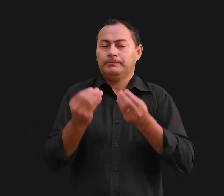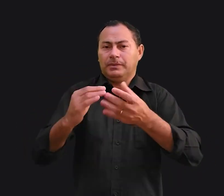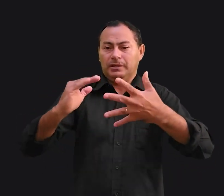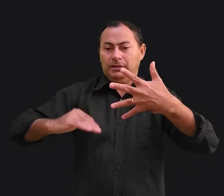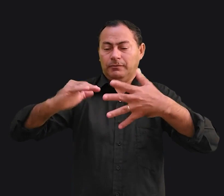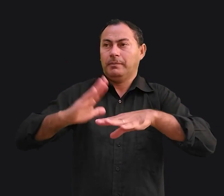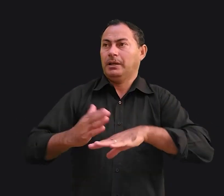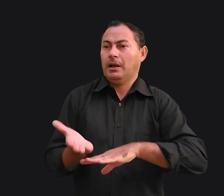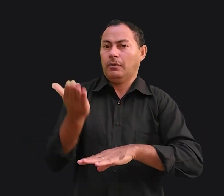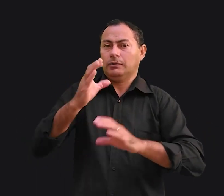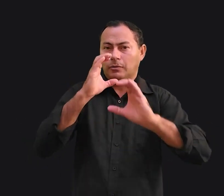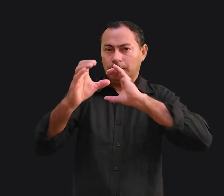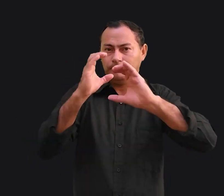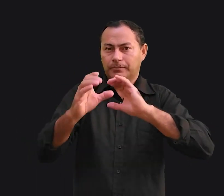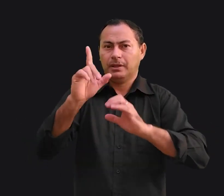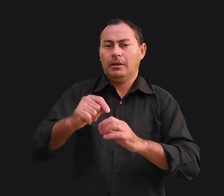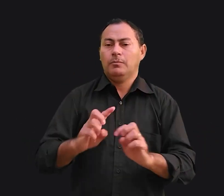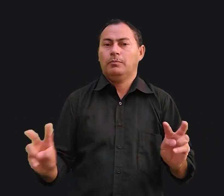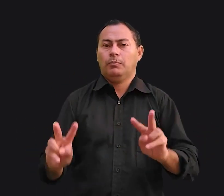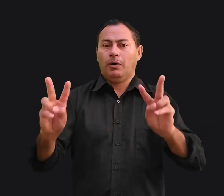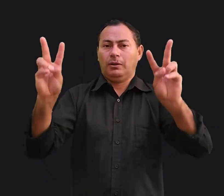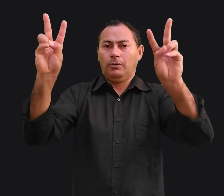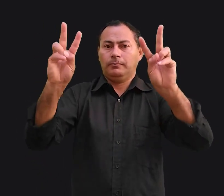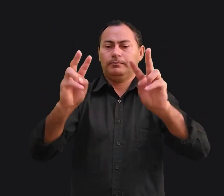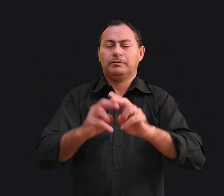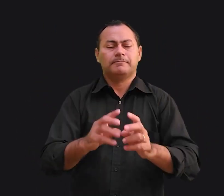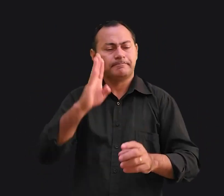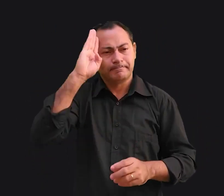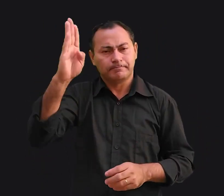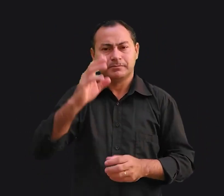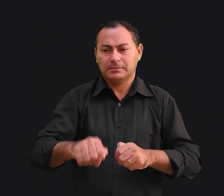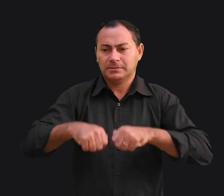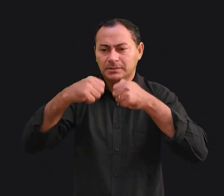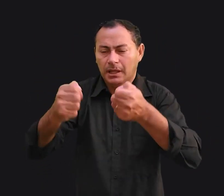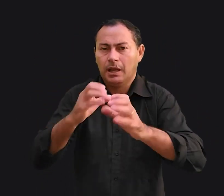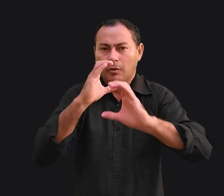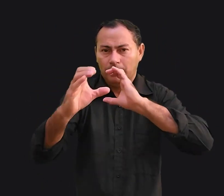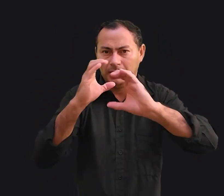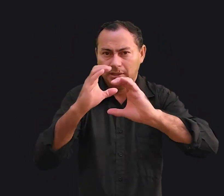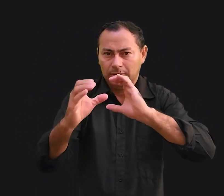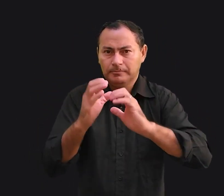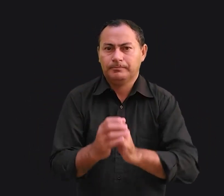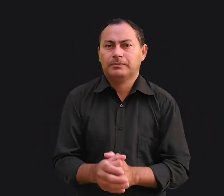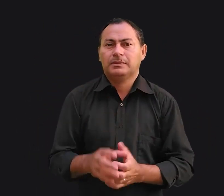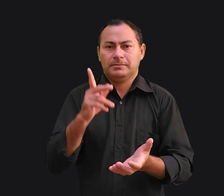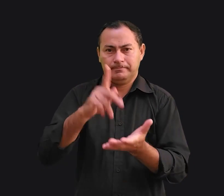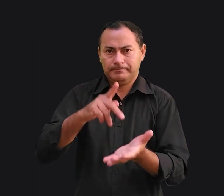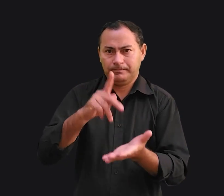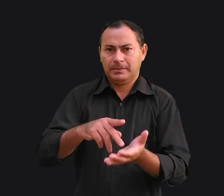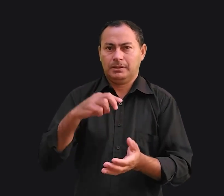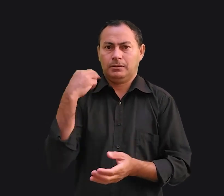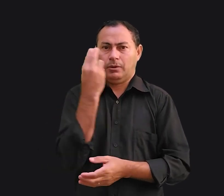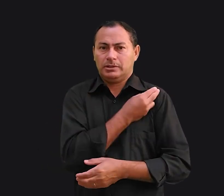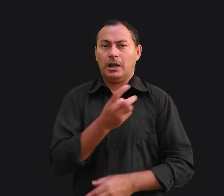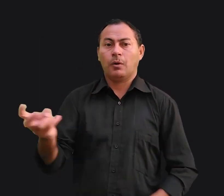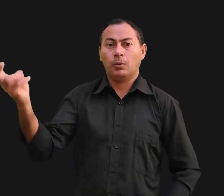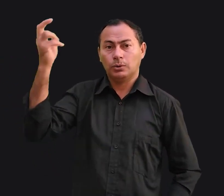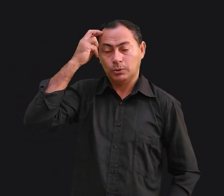um nível mais alto de comunicação é o valor e a prioridade dada à comunicação. Sinceramente, em nossa cultura, e